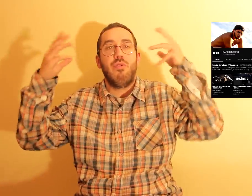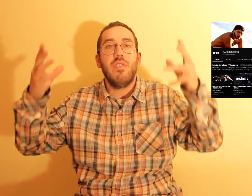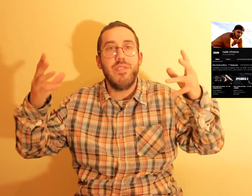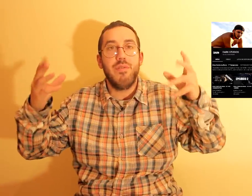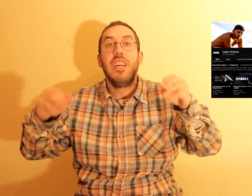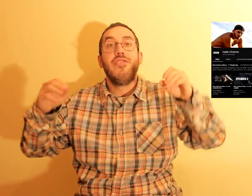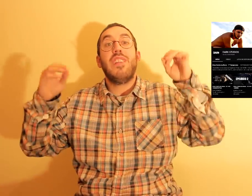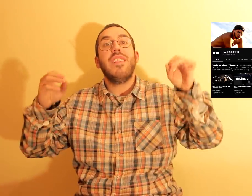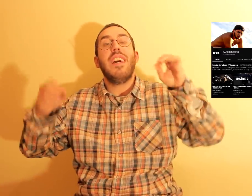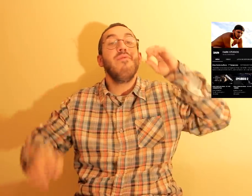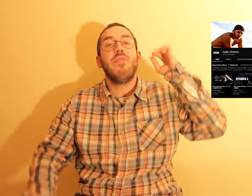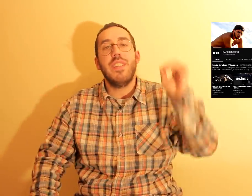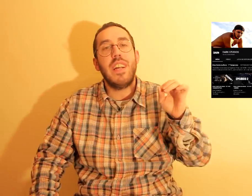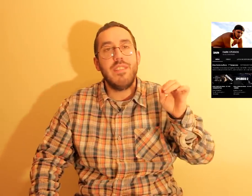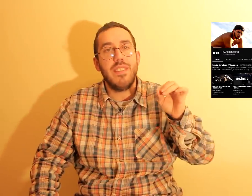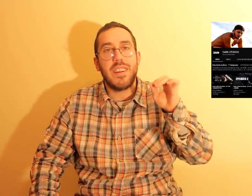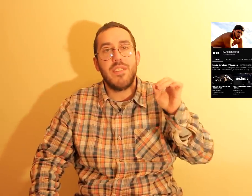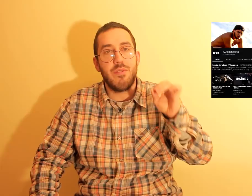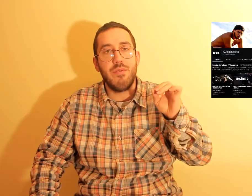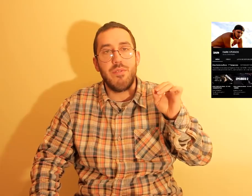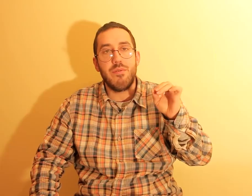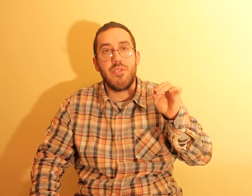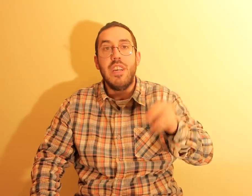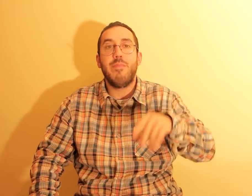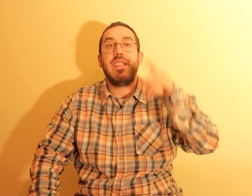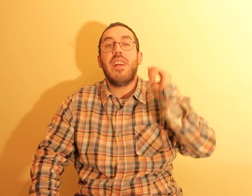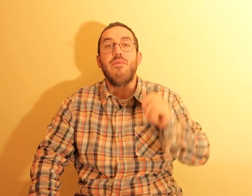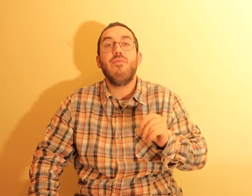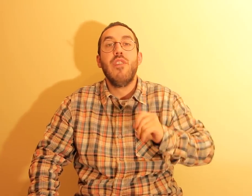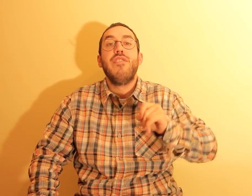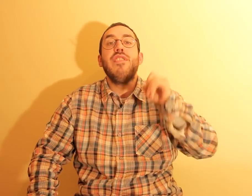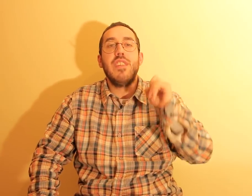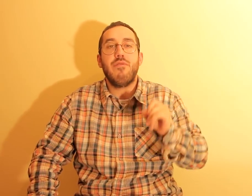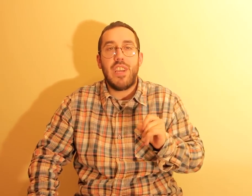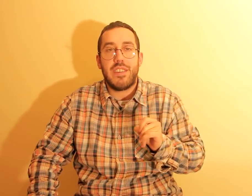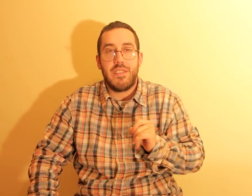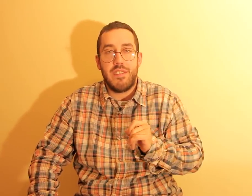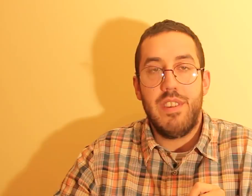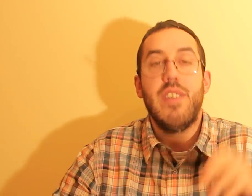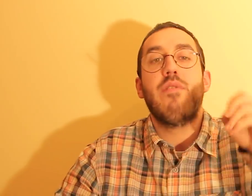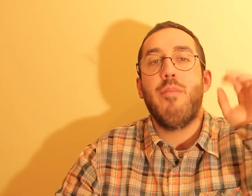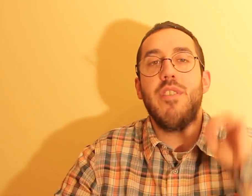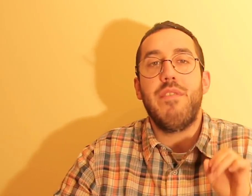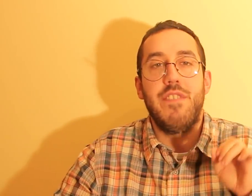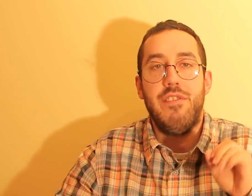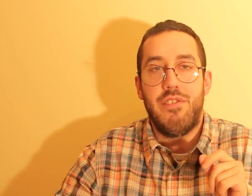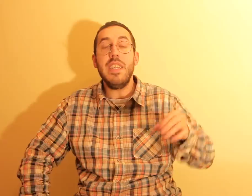Strondo, está lá no canal da Dark Studios, também tem lá o do Tininho Jackson, esse é um cowboy, fixe. E